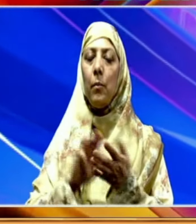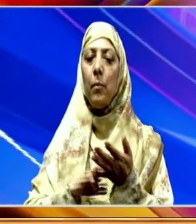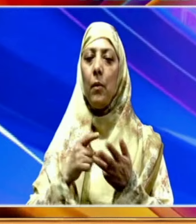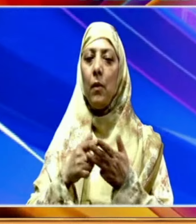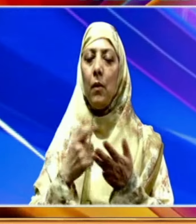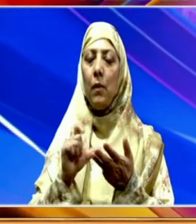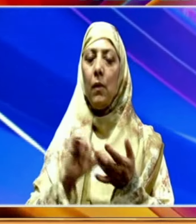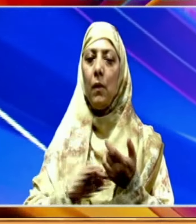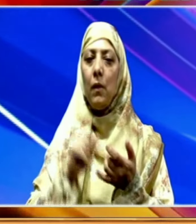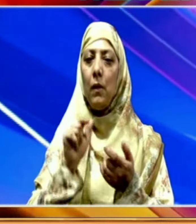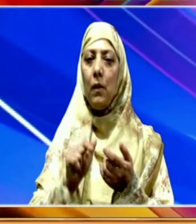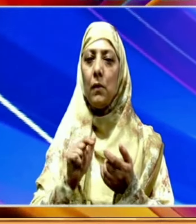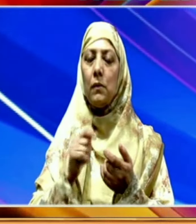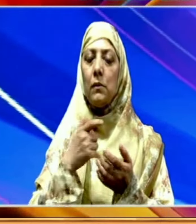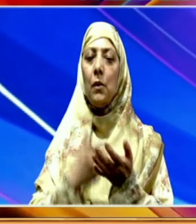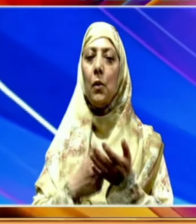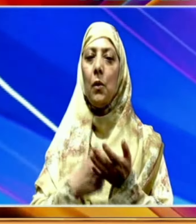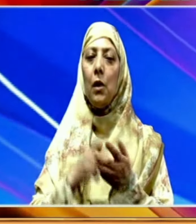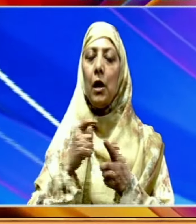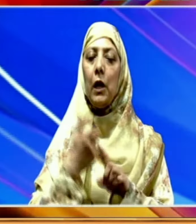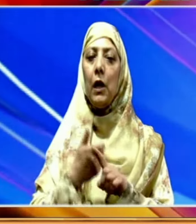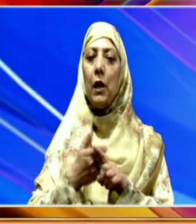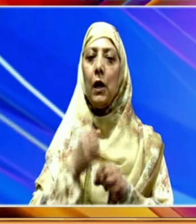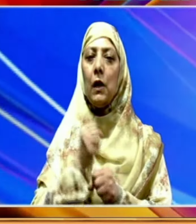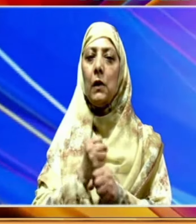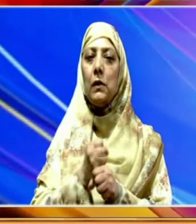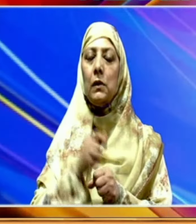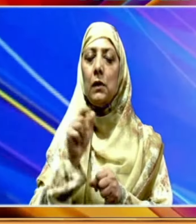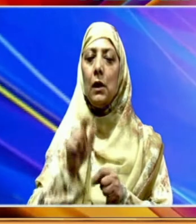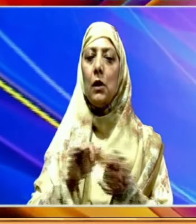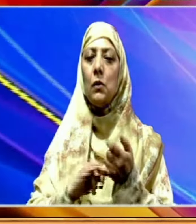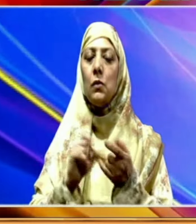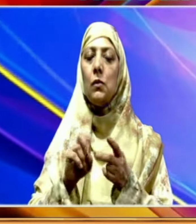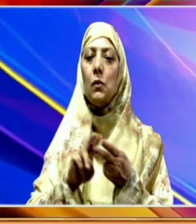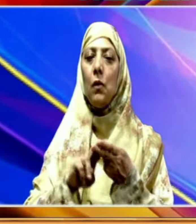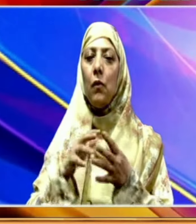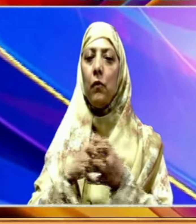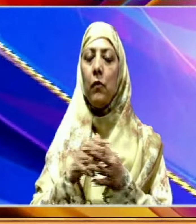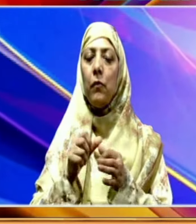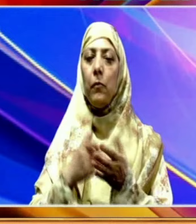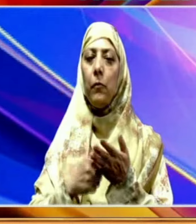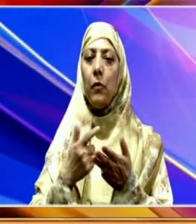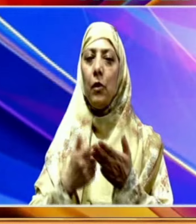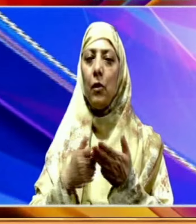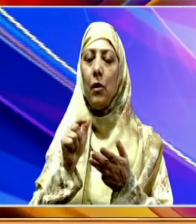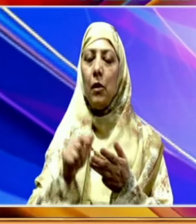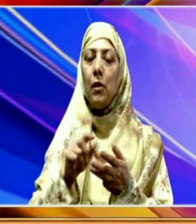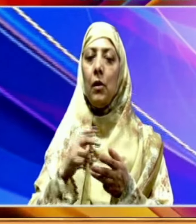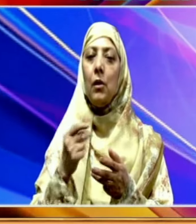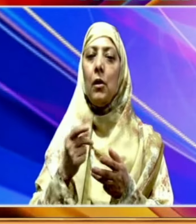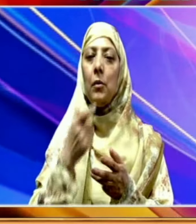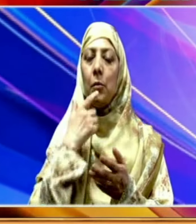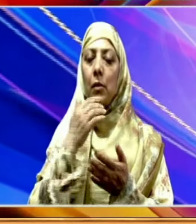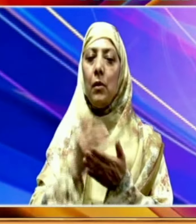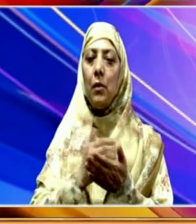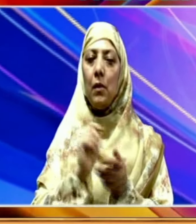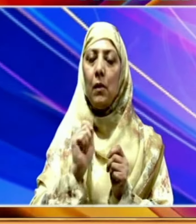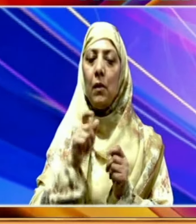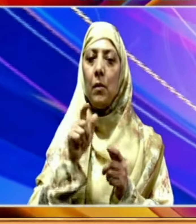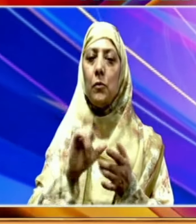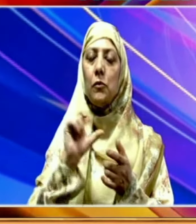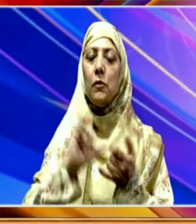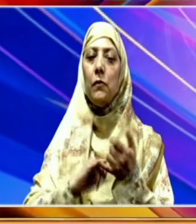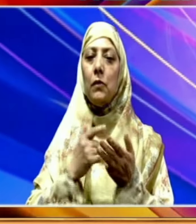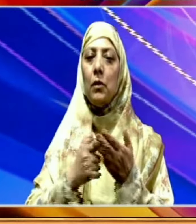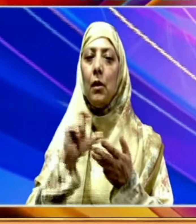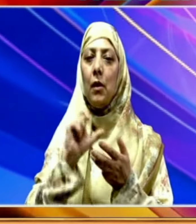سکاس کے ذریعے تیار کرنا کے کے جی سافٹویر کم پوٹل کی ترقی کا تفصیل اجازہ لیا میٹنگ میں چیف سیکریٹری